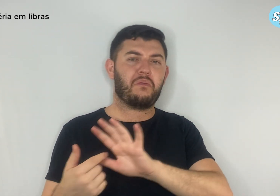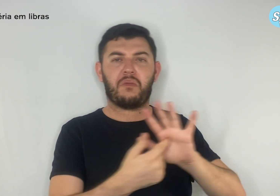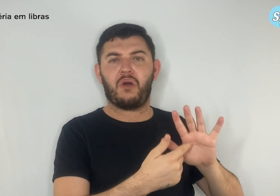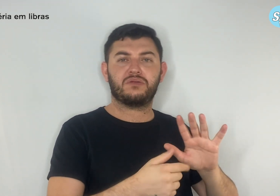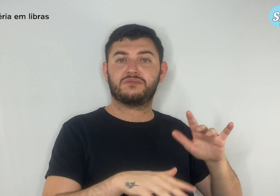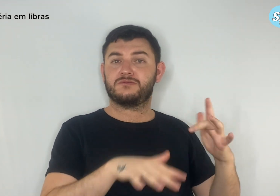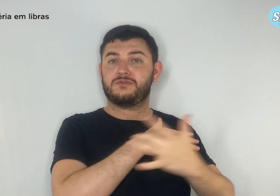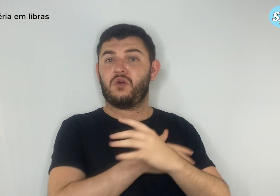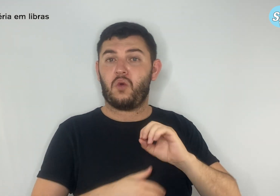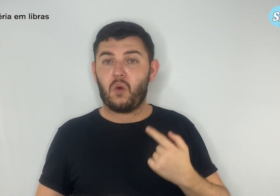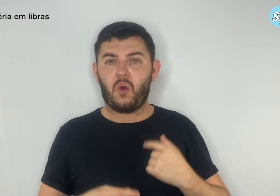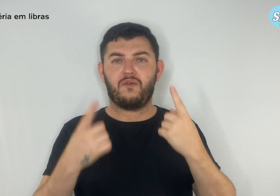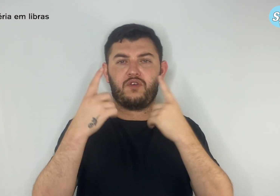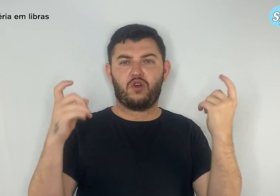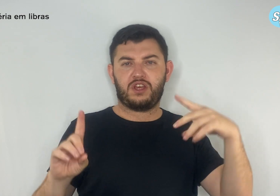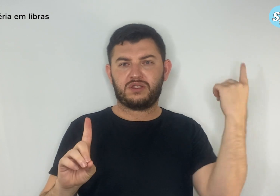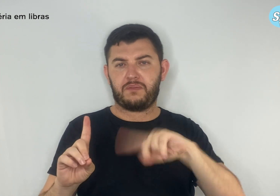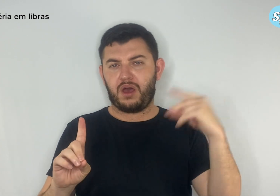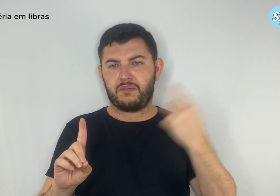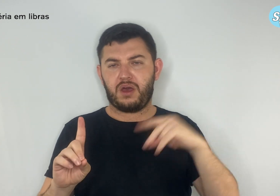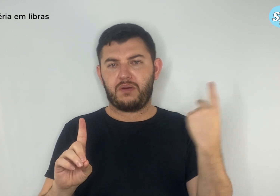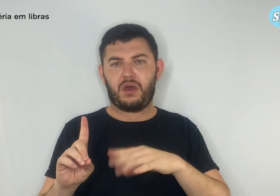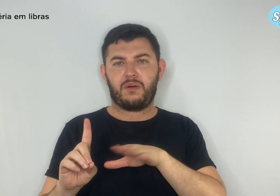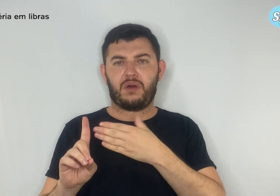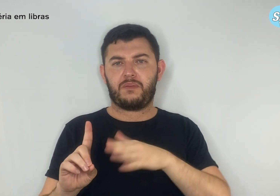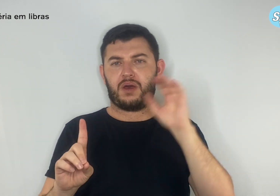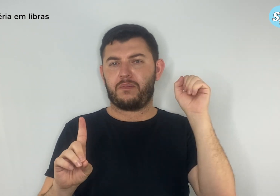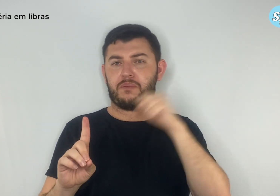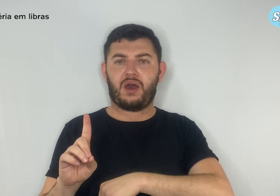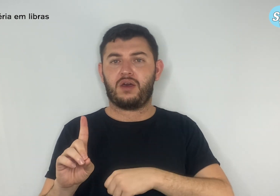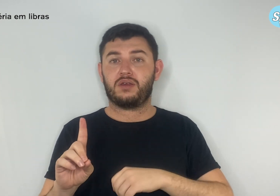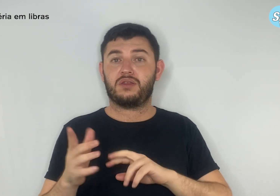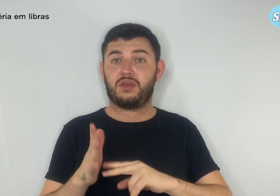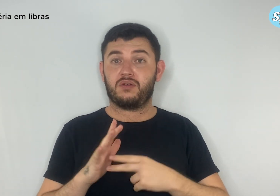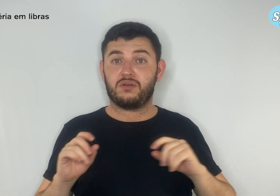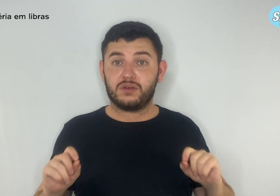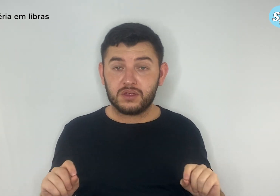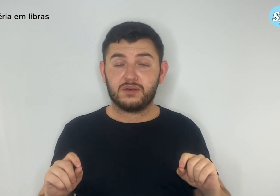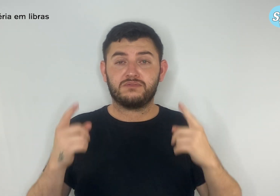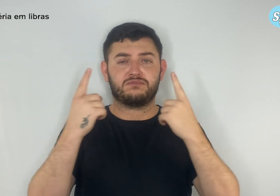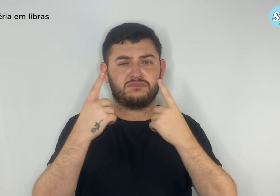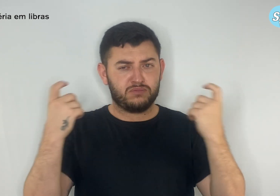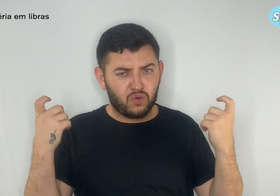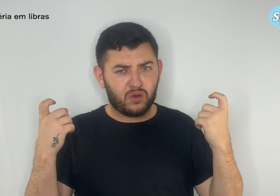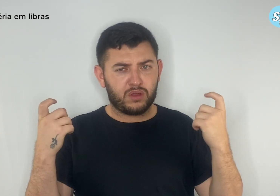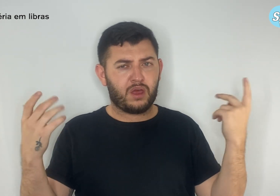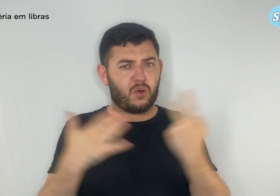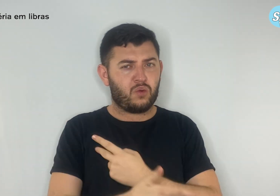até violência física. Isso significa que os casos de agressão na escola aumentaram,